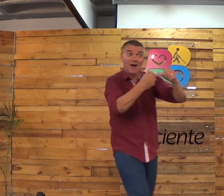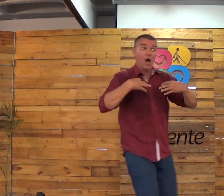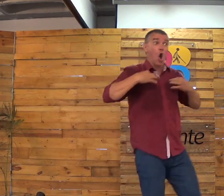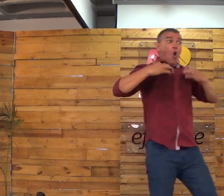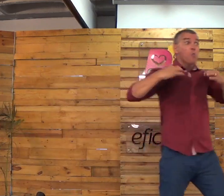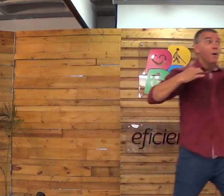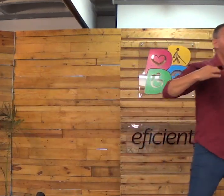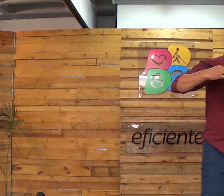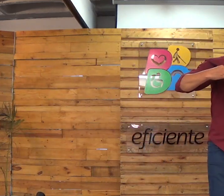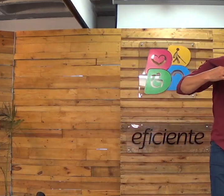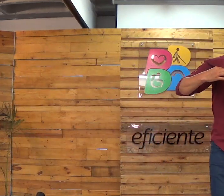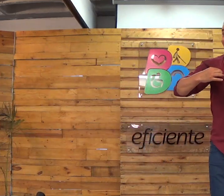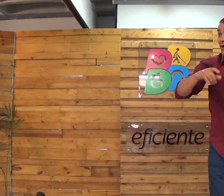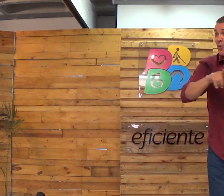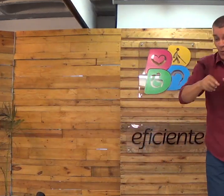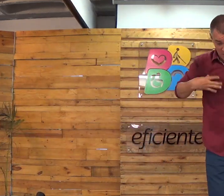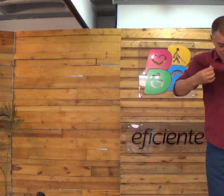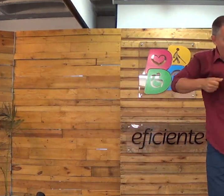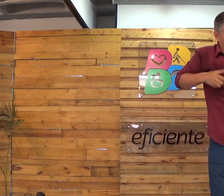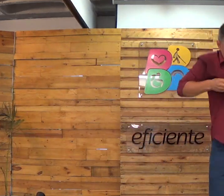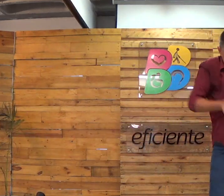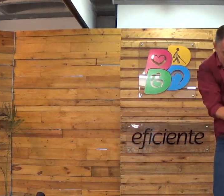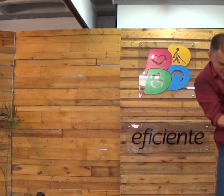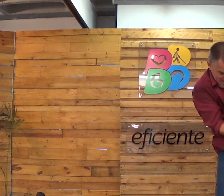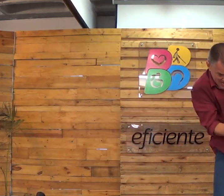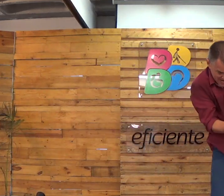Quero explicar para vocês também. Lavam as suas roupas.